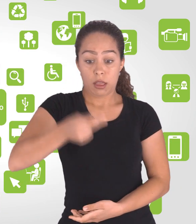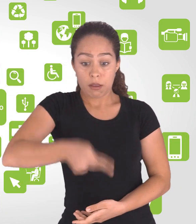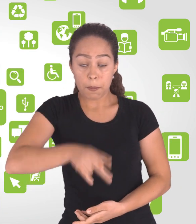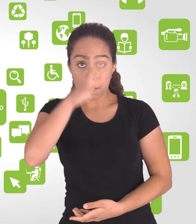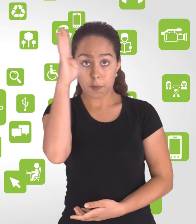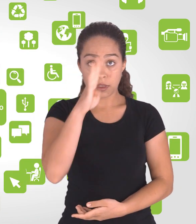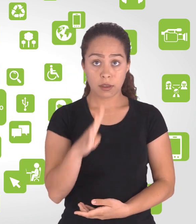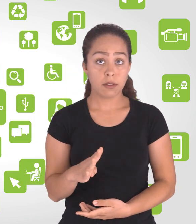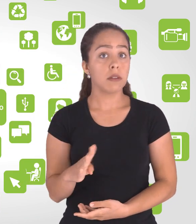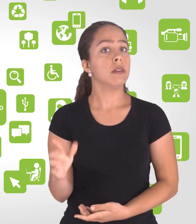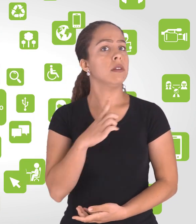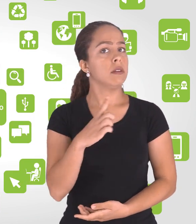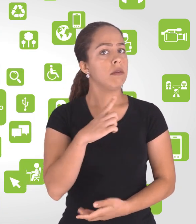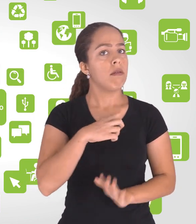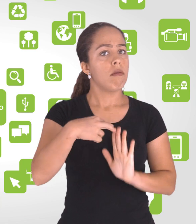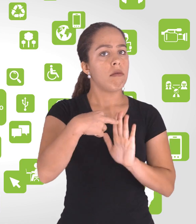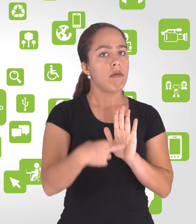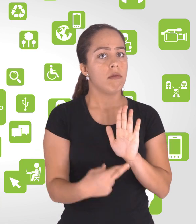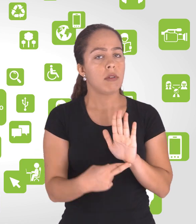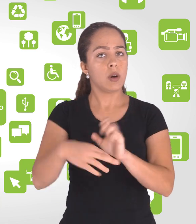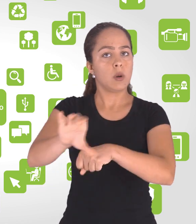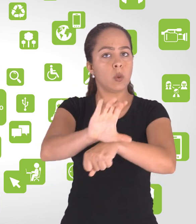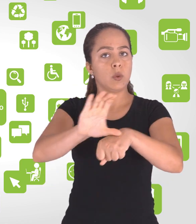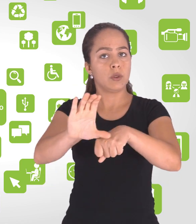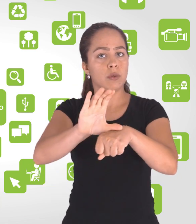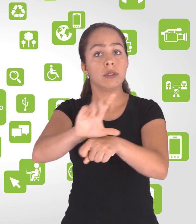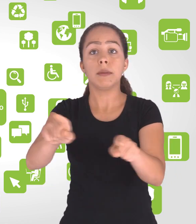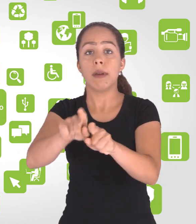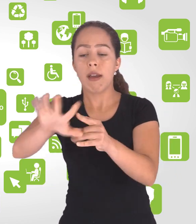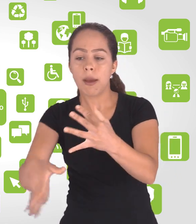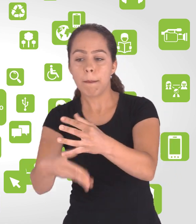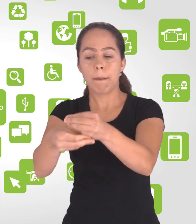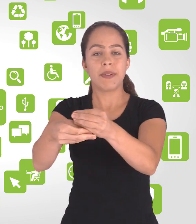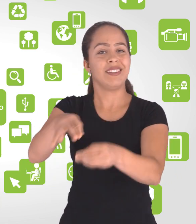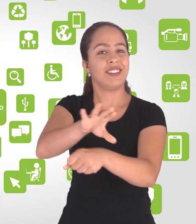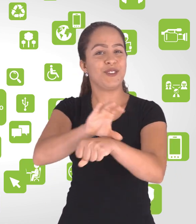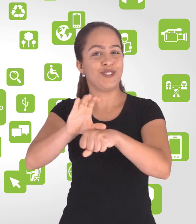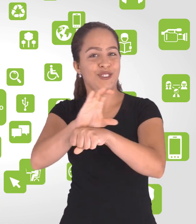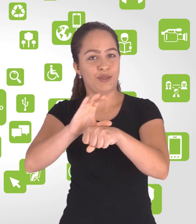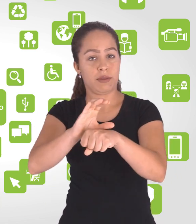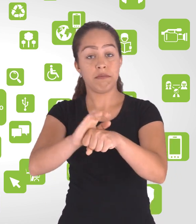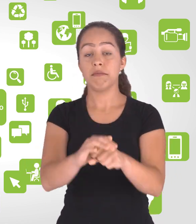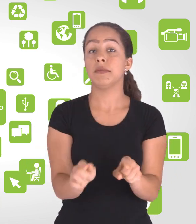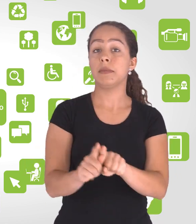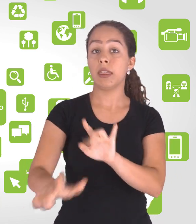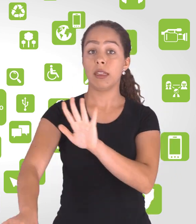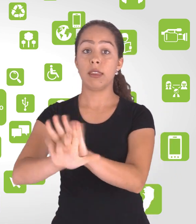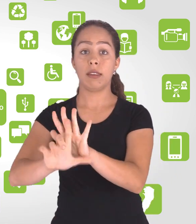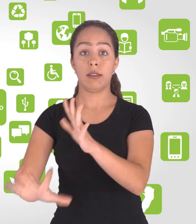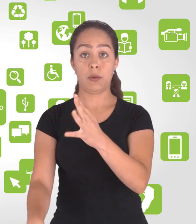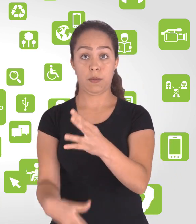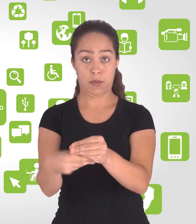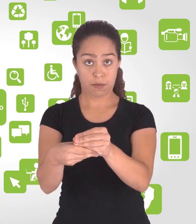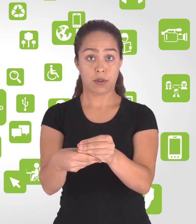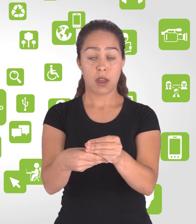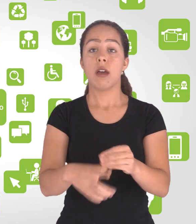Enfim, as leis podem ser diferentes em vinculação, conforme o processo legislativo a que ela é